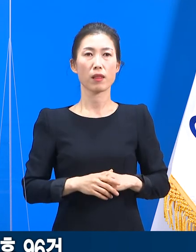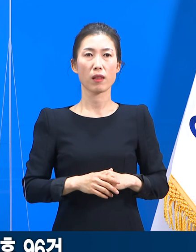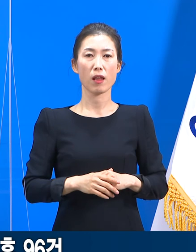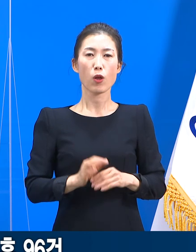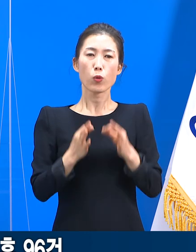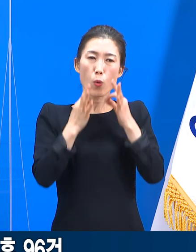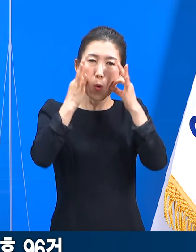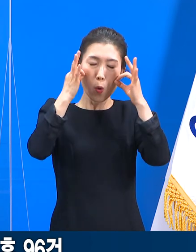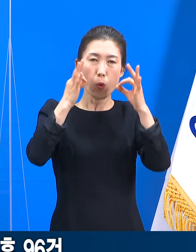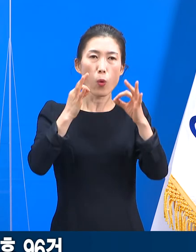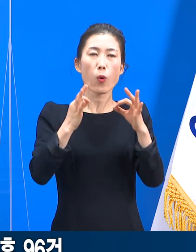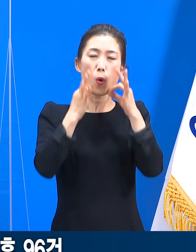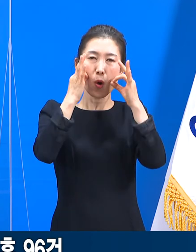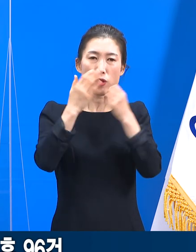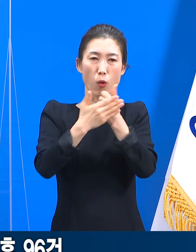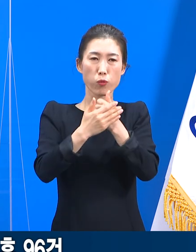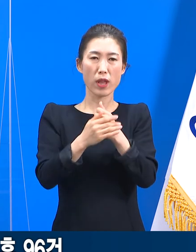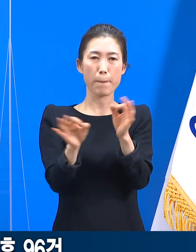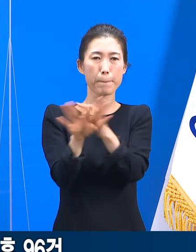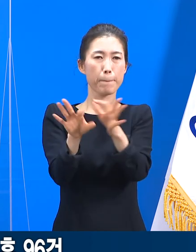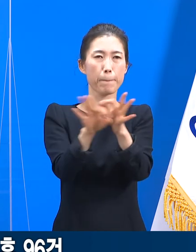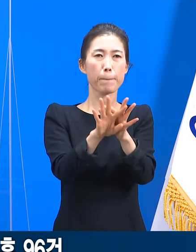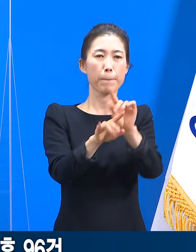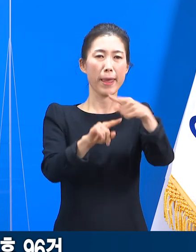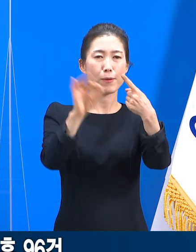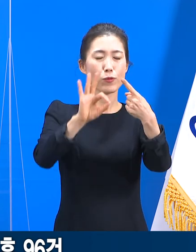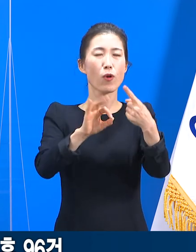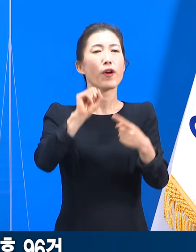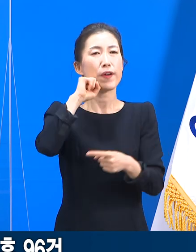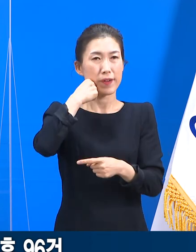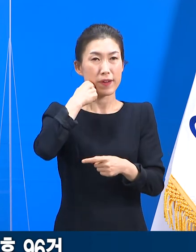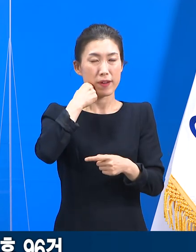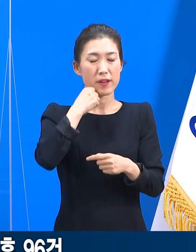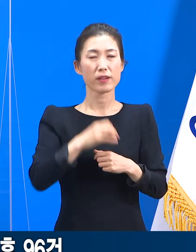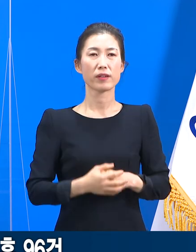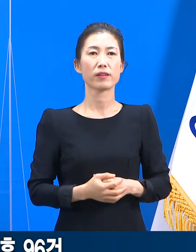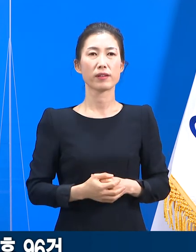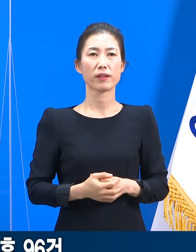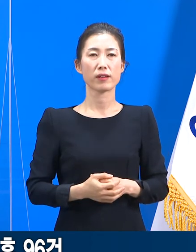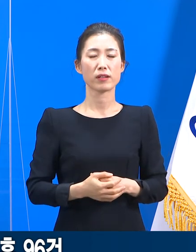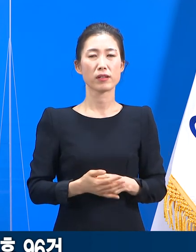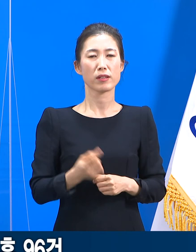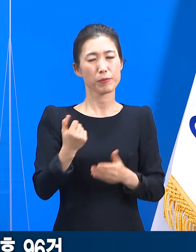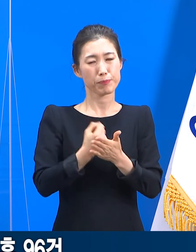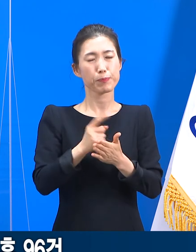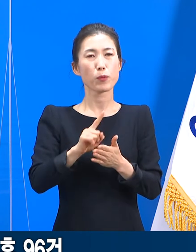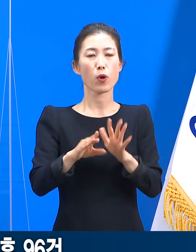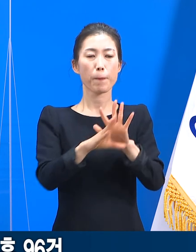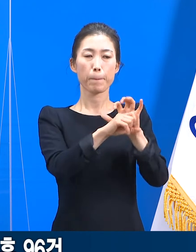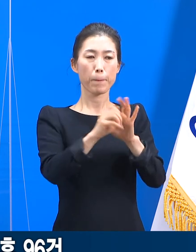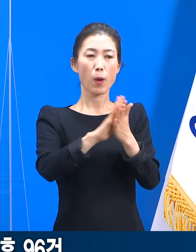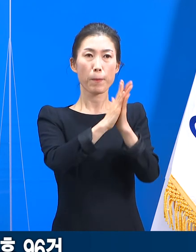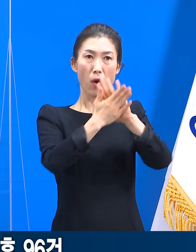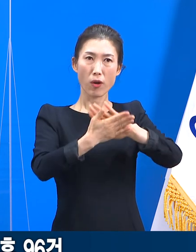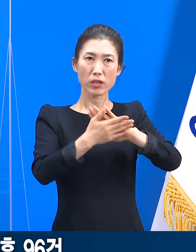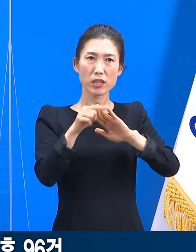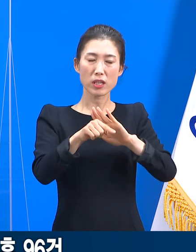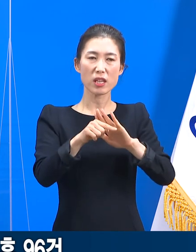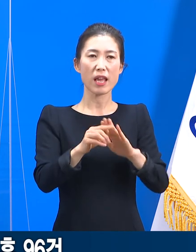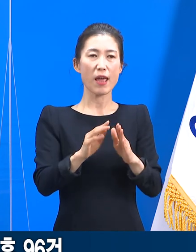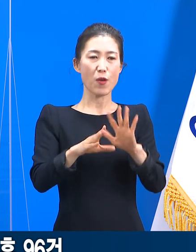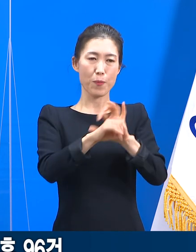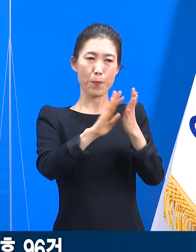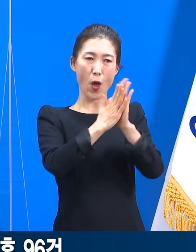존재하는 모든 틈새를 막을 수는 없을 것입니다. 안타깝게도 변이주 바이러스 확산만을 특별하게